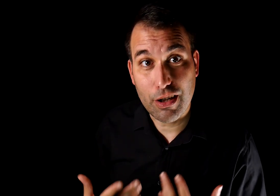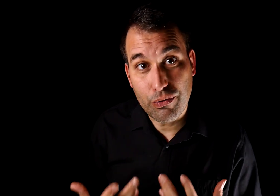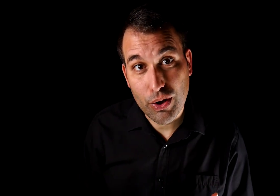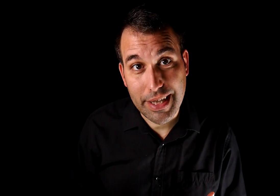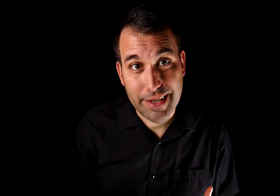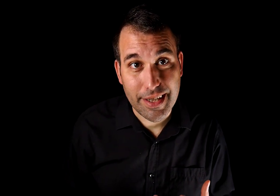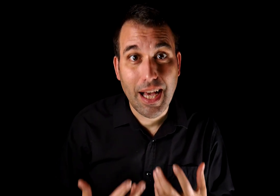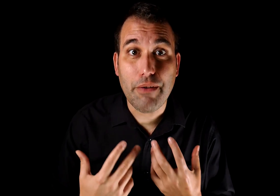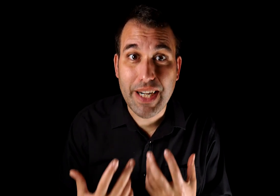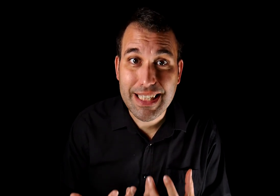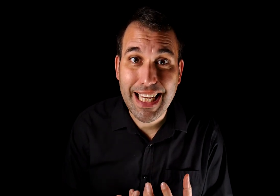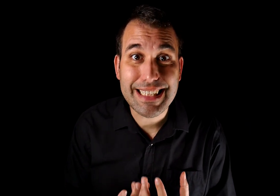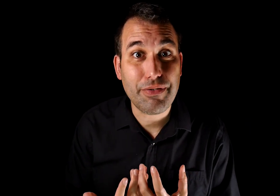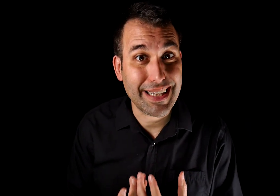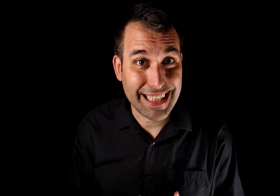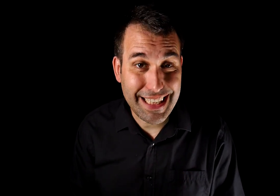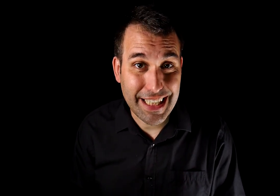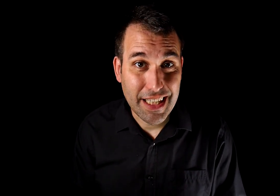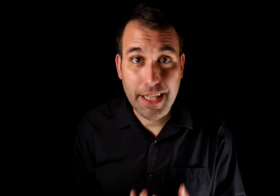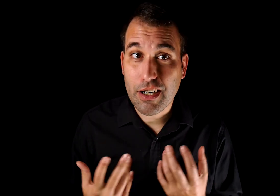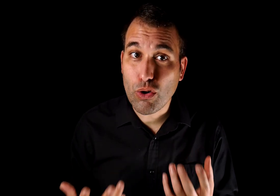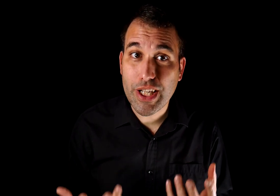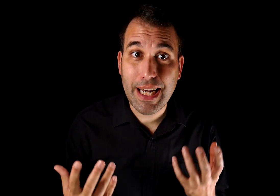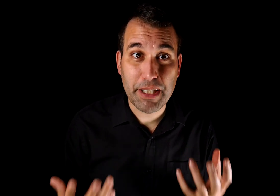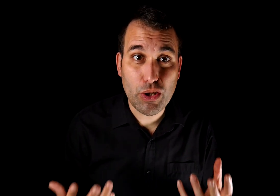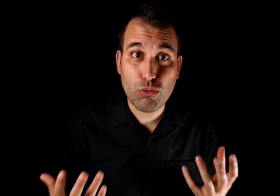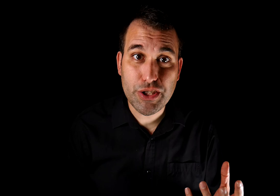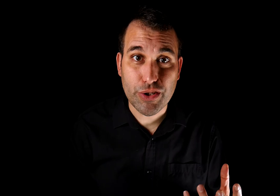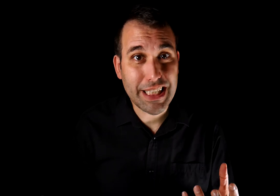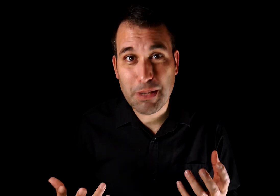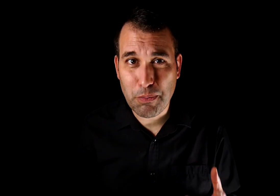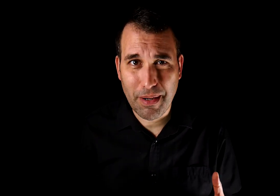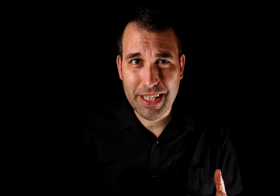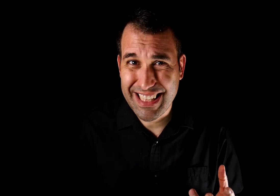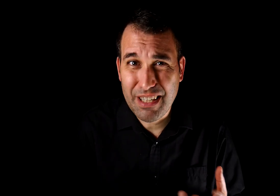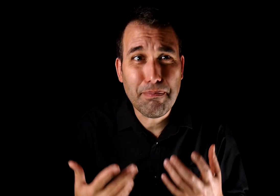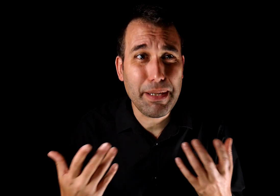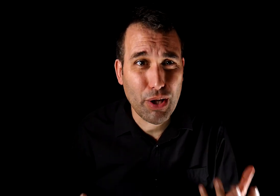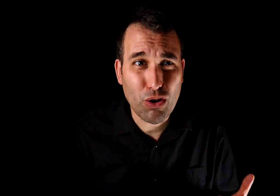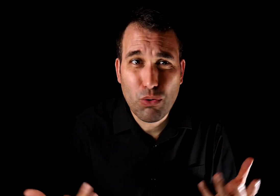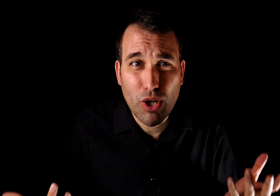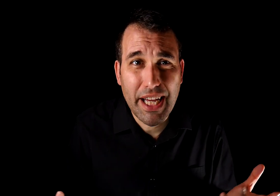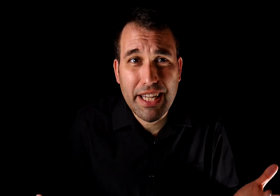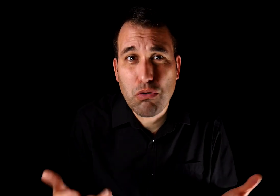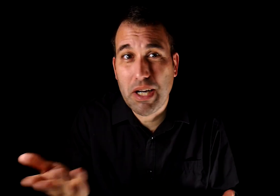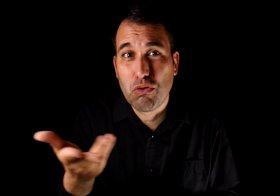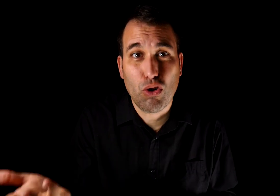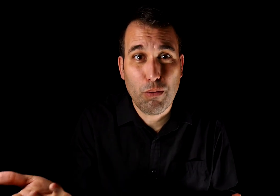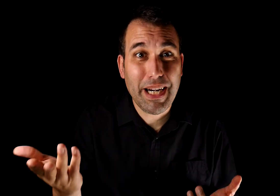reconfortante aferrarse a esta fantasía que reconocer que la persona en cuestión es más probable que sea un manipulador vulgar que juega un rol para